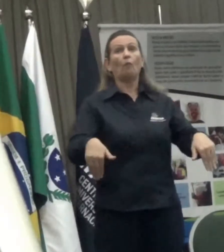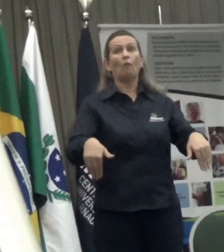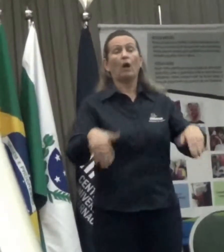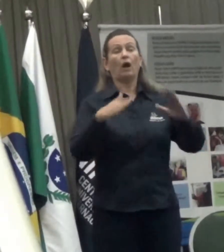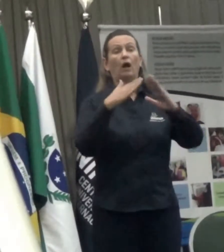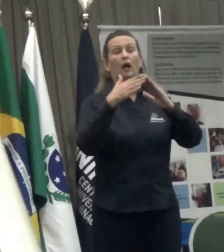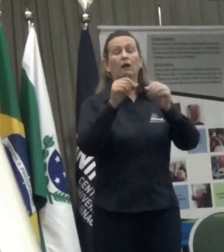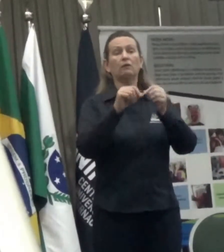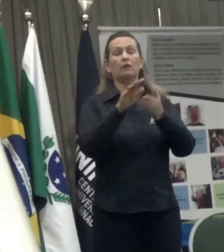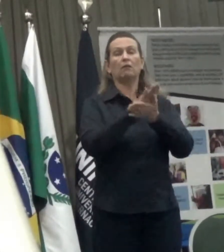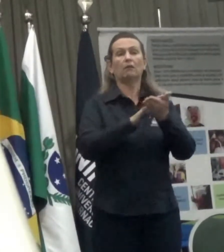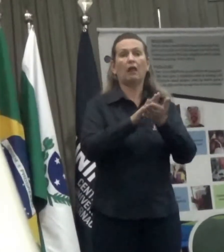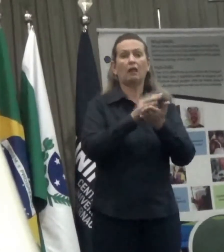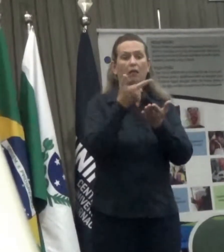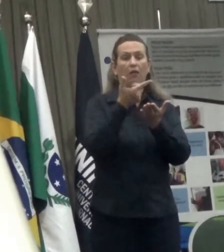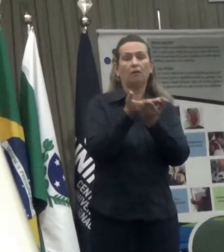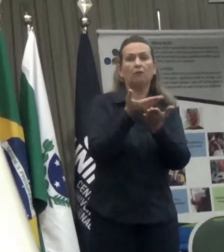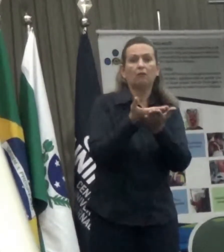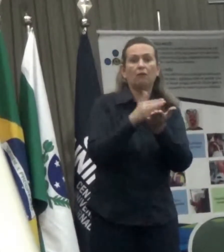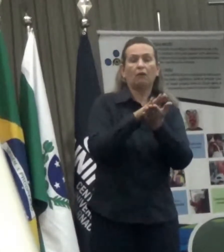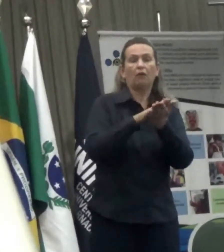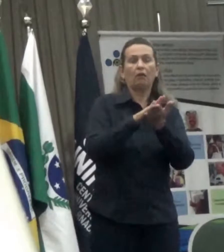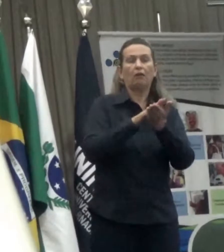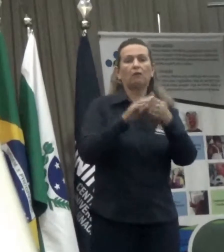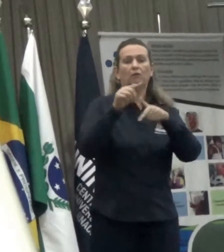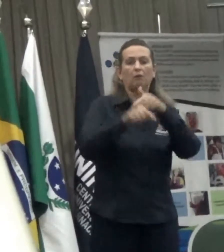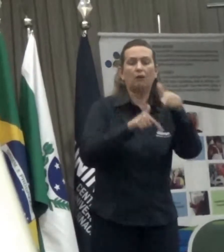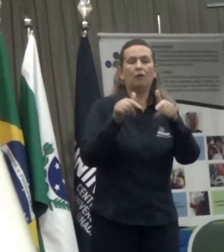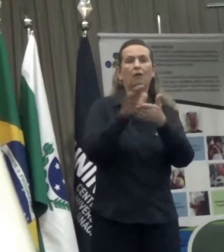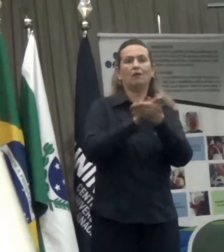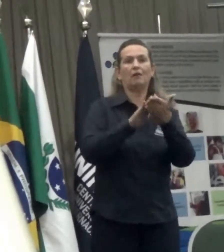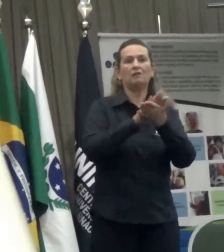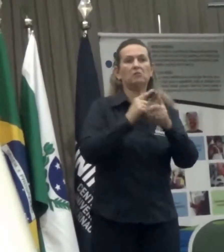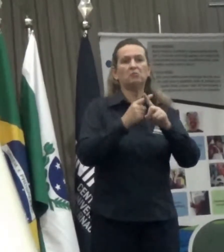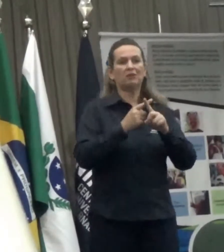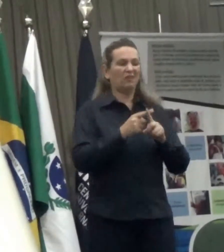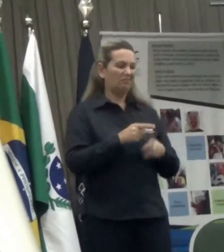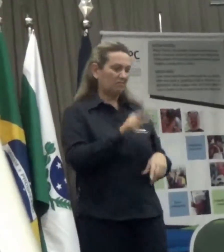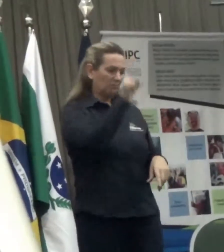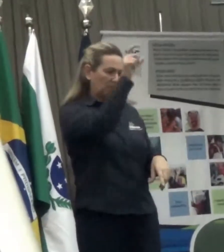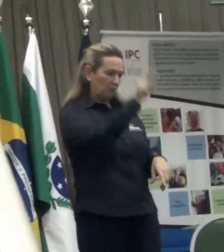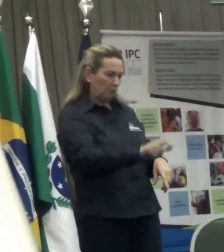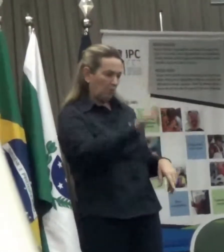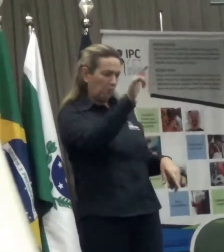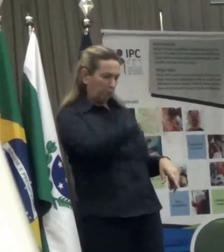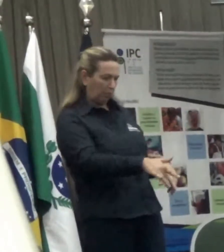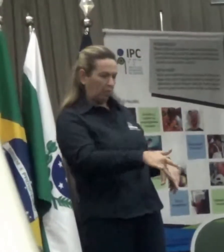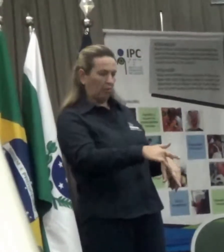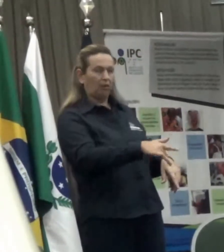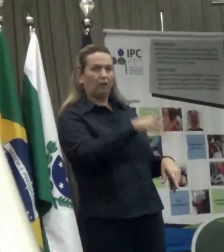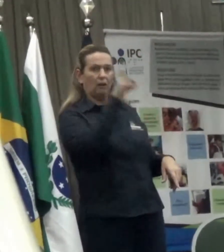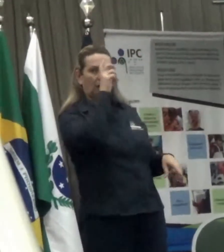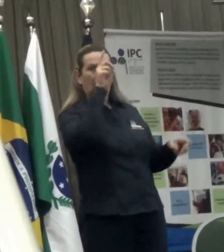o movimento mais